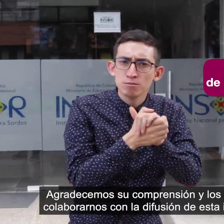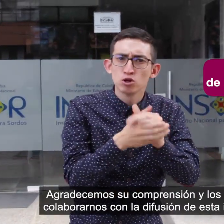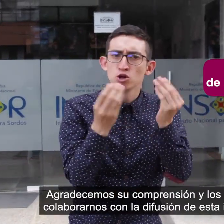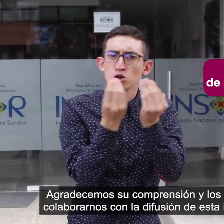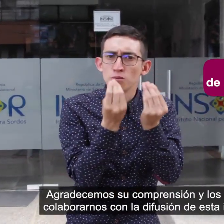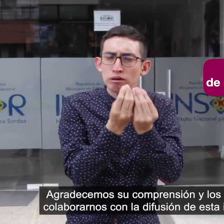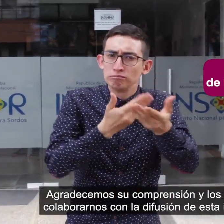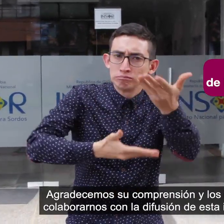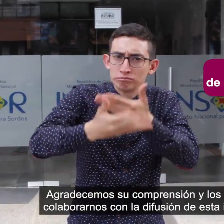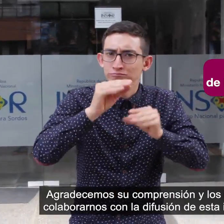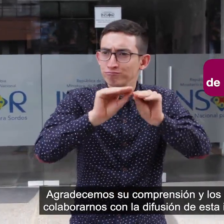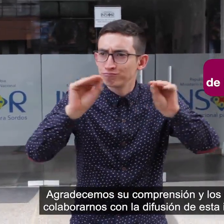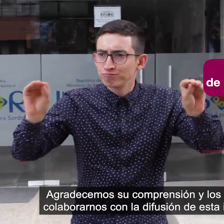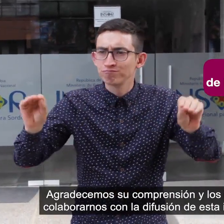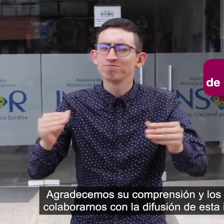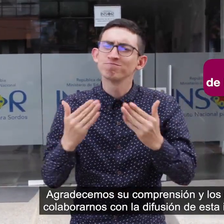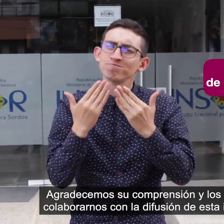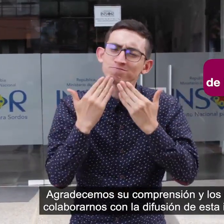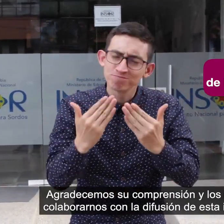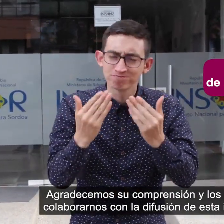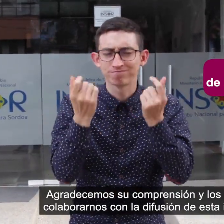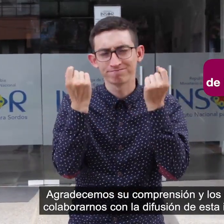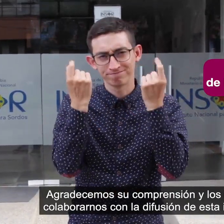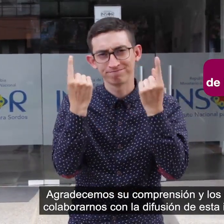invitamos a colaborarnos con la difusión de esta información.